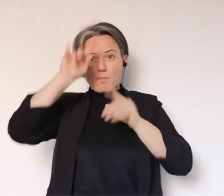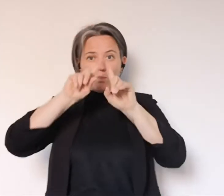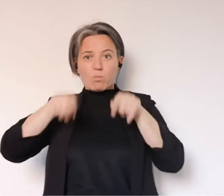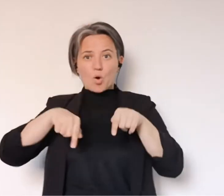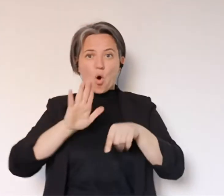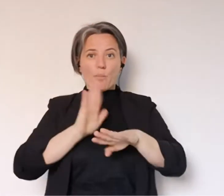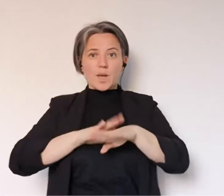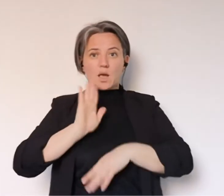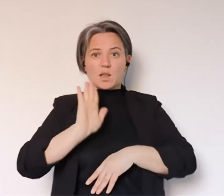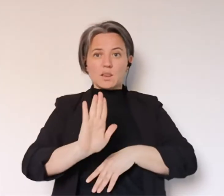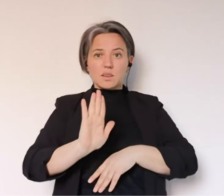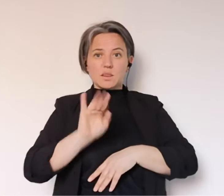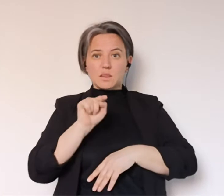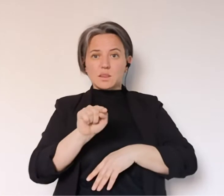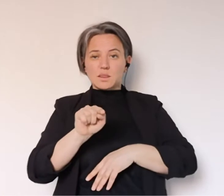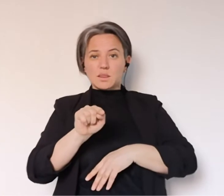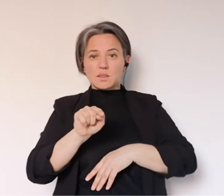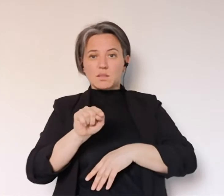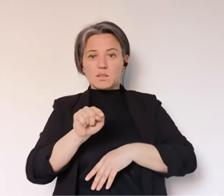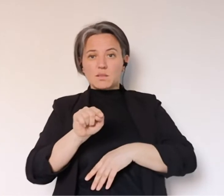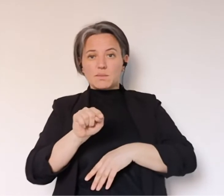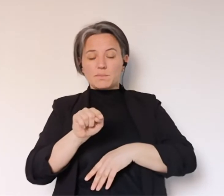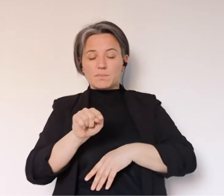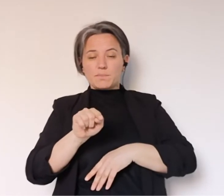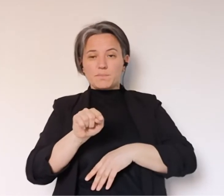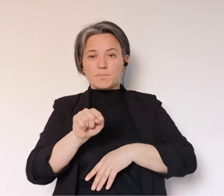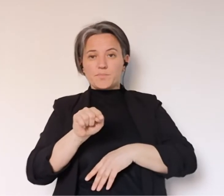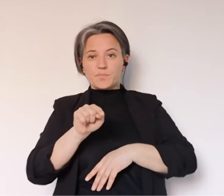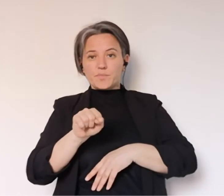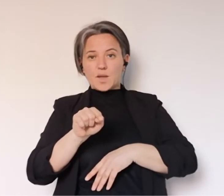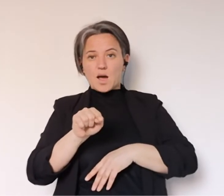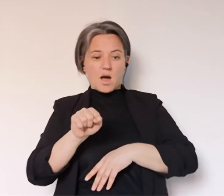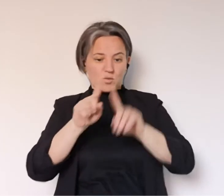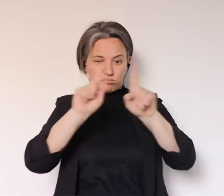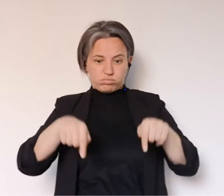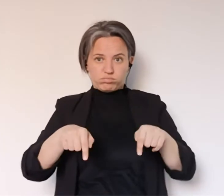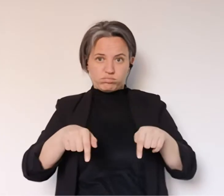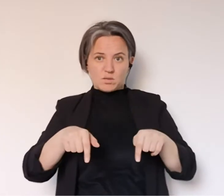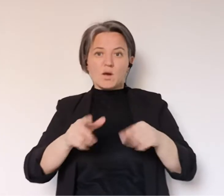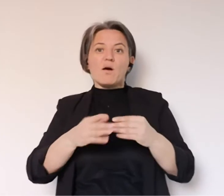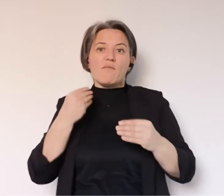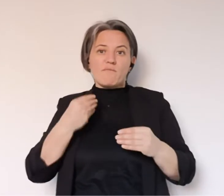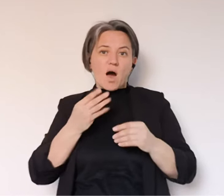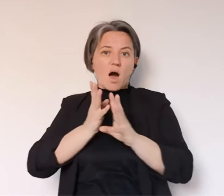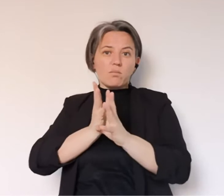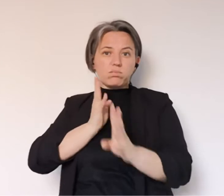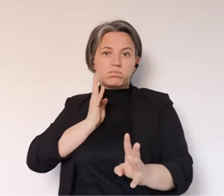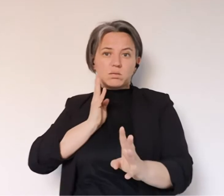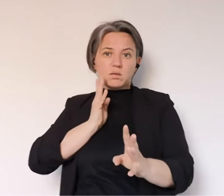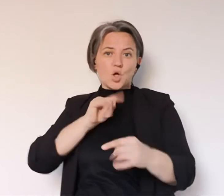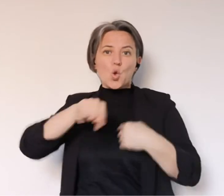ristretto e dove in teoria lo stesso gestore del piccolo esercizio così come la grande distribuzione stanno mettendo in atto